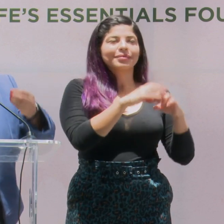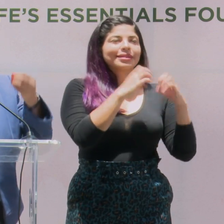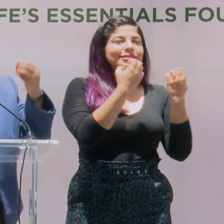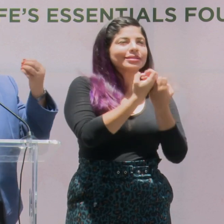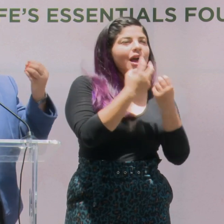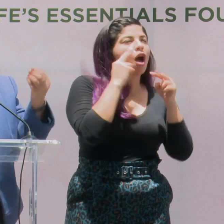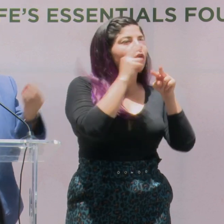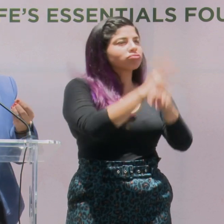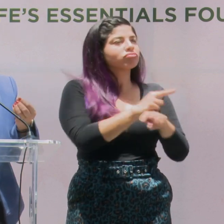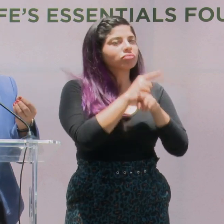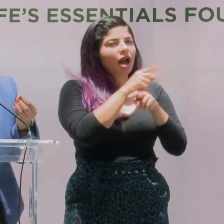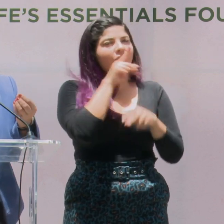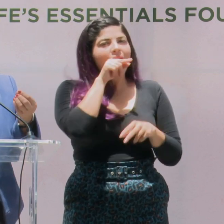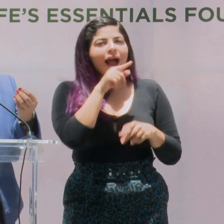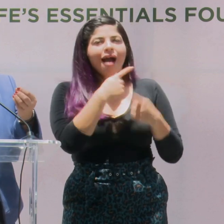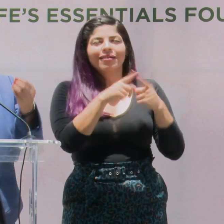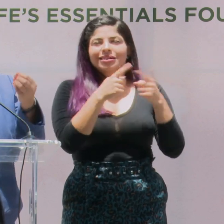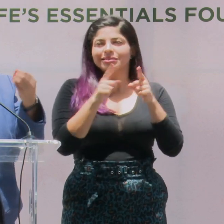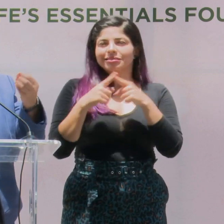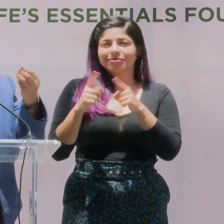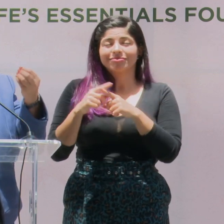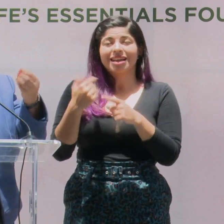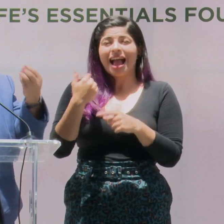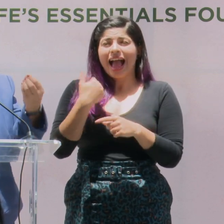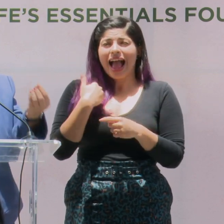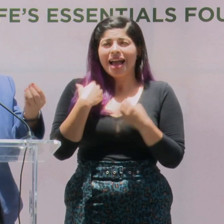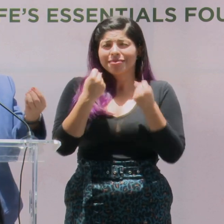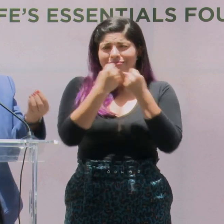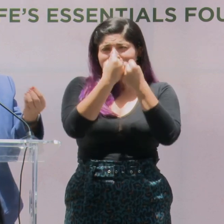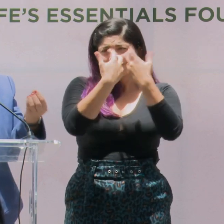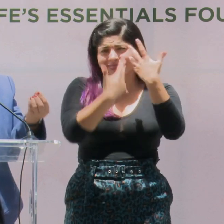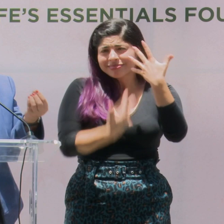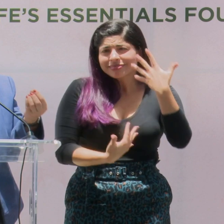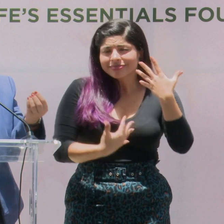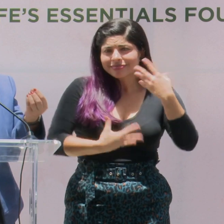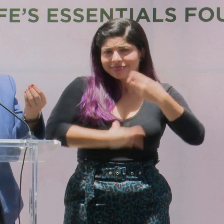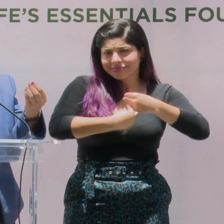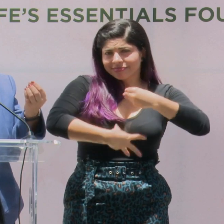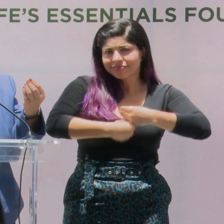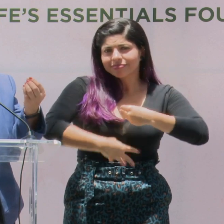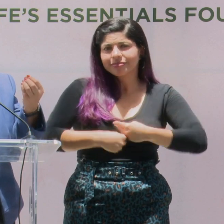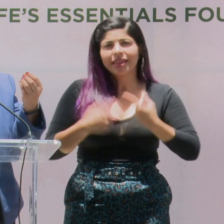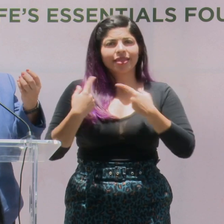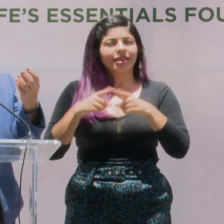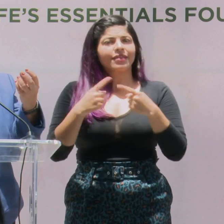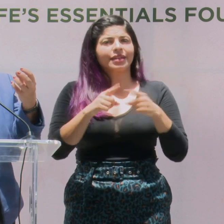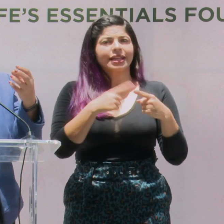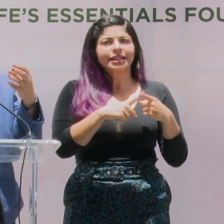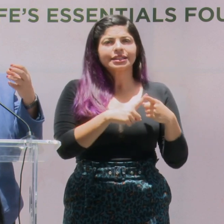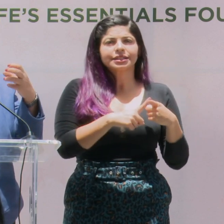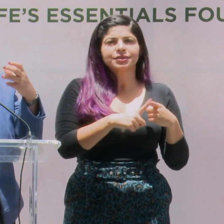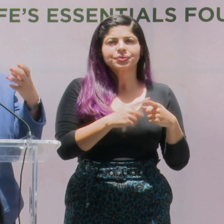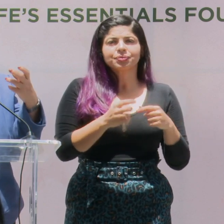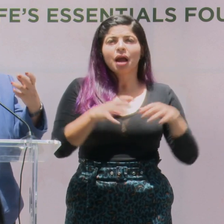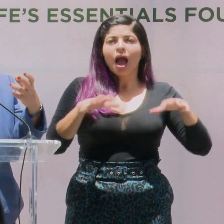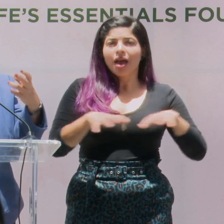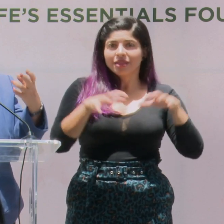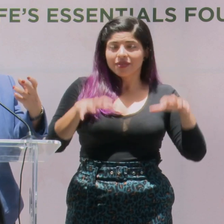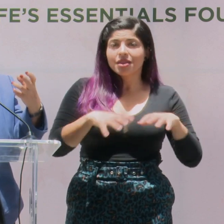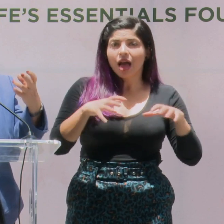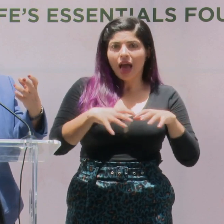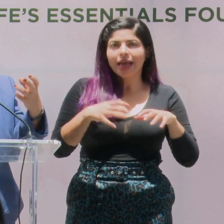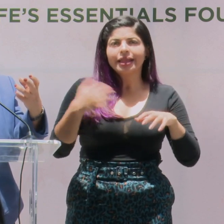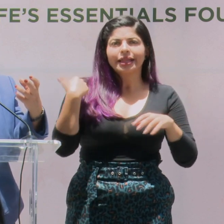observación de aves, etc. O sea, hay una cantidad adicional de actividades